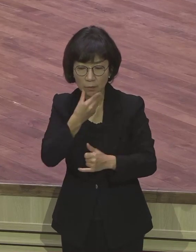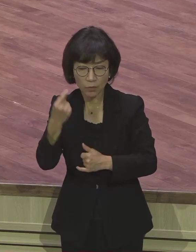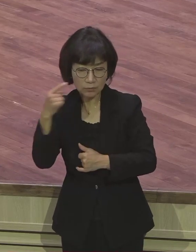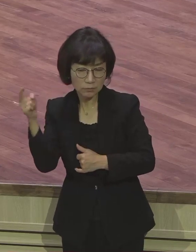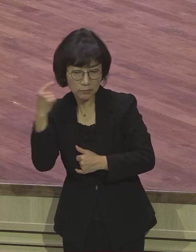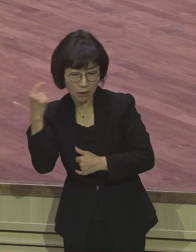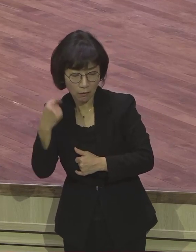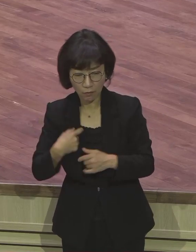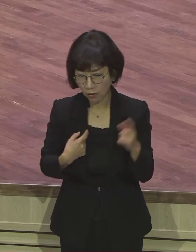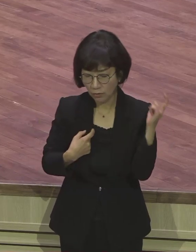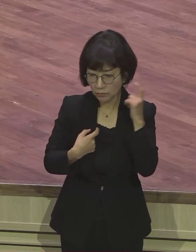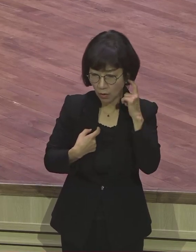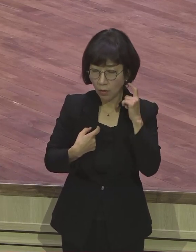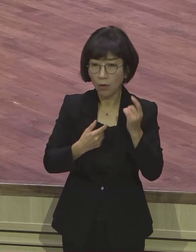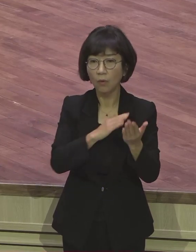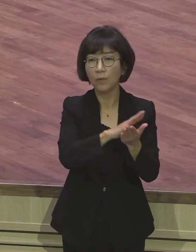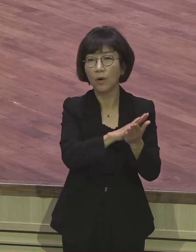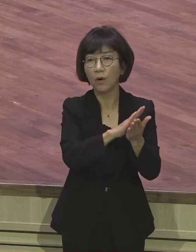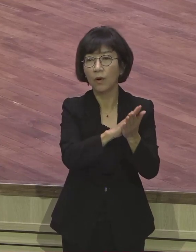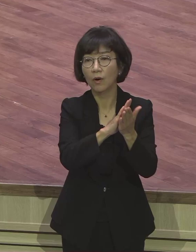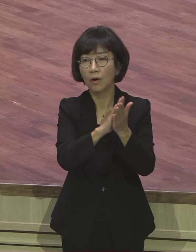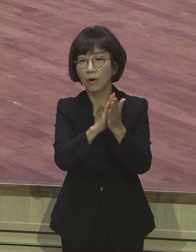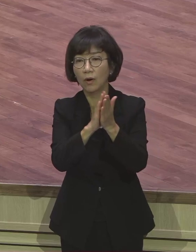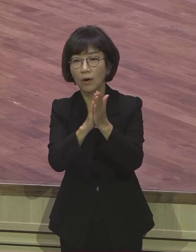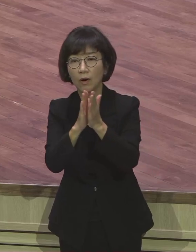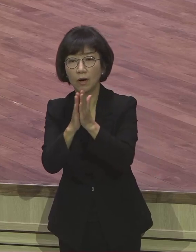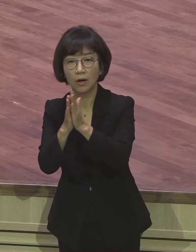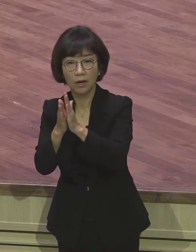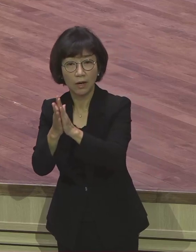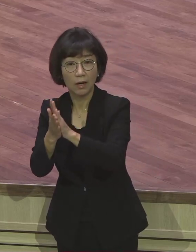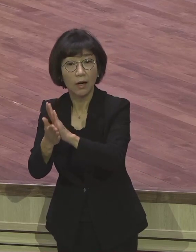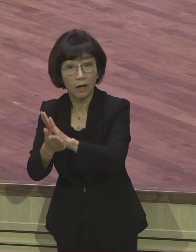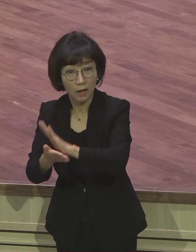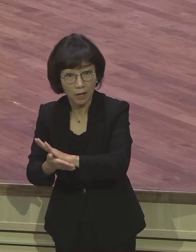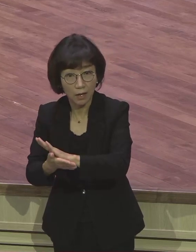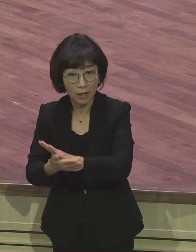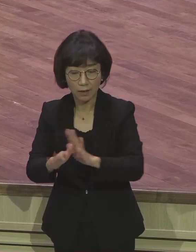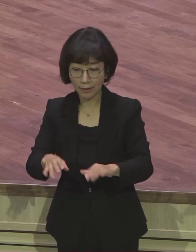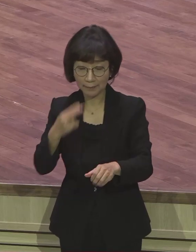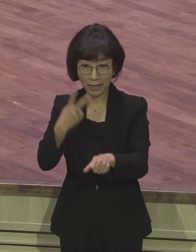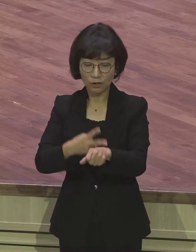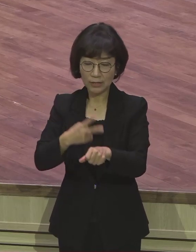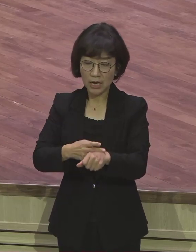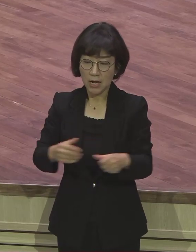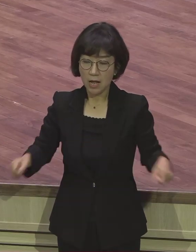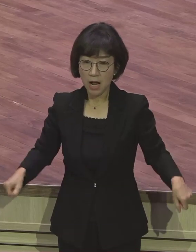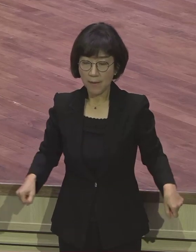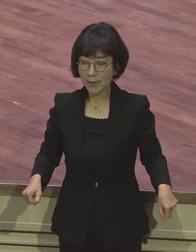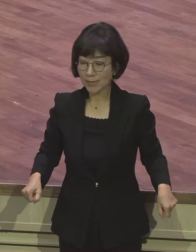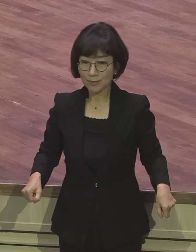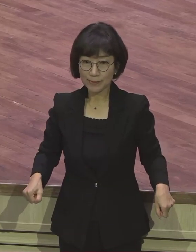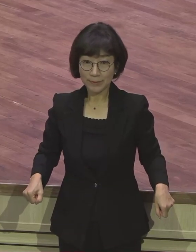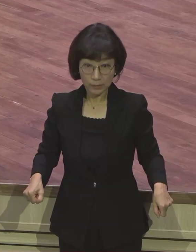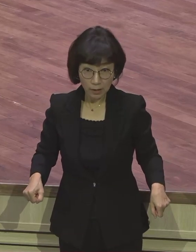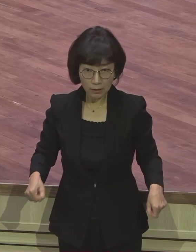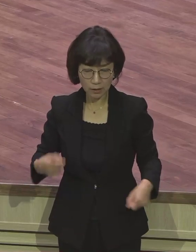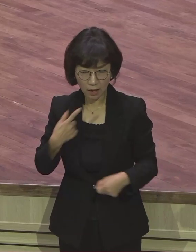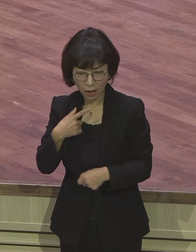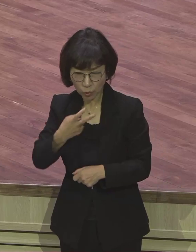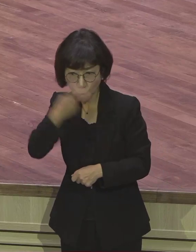놀랍게도. 바울에 의해서 증거된 복음이 로마 심장부에 꽂힌 거예요. 로마 시대는